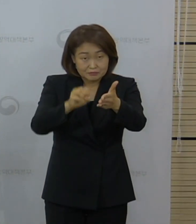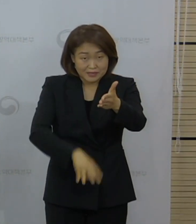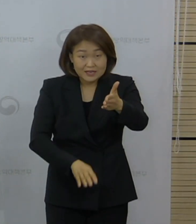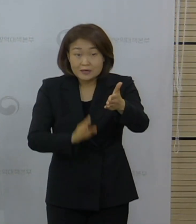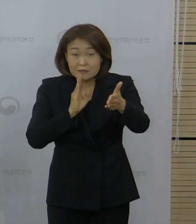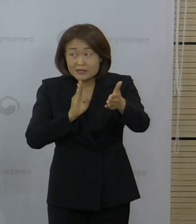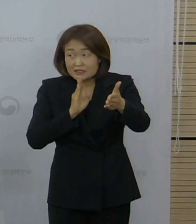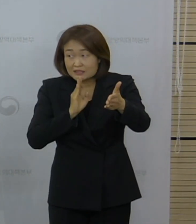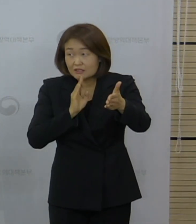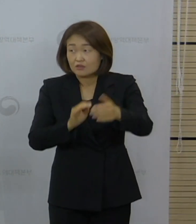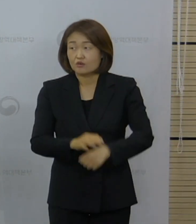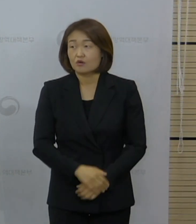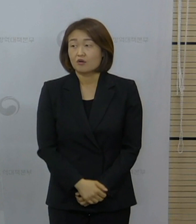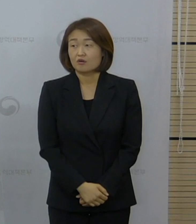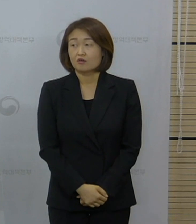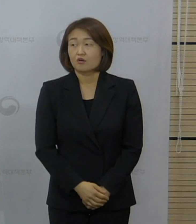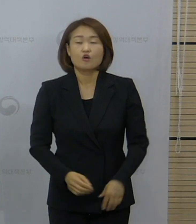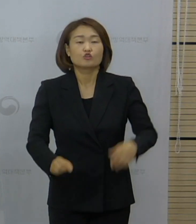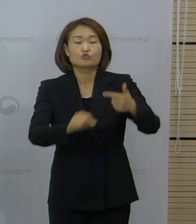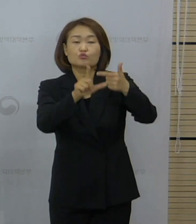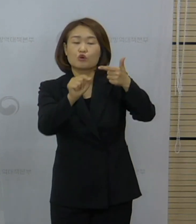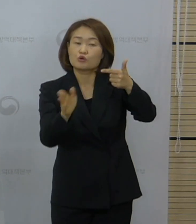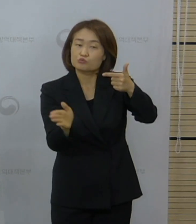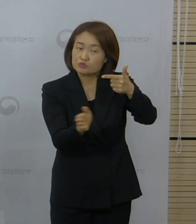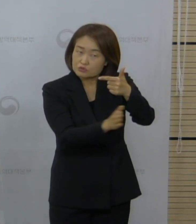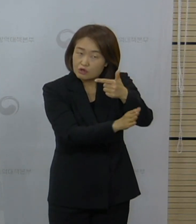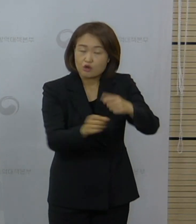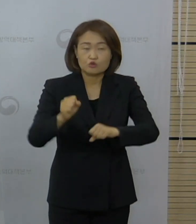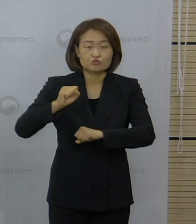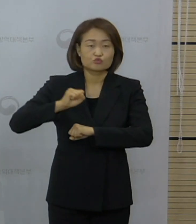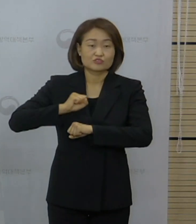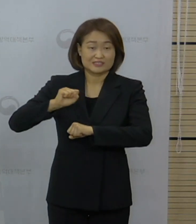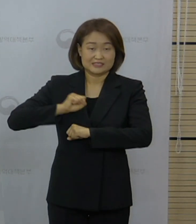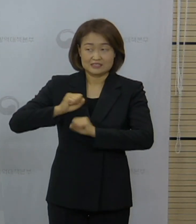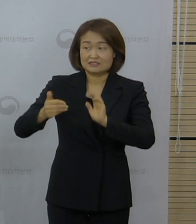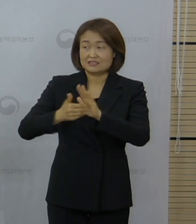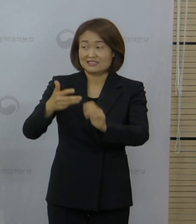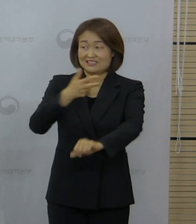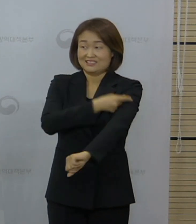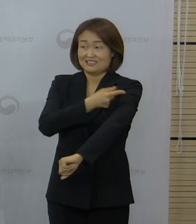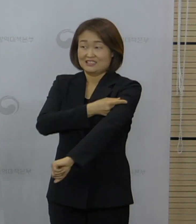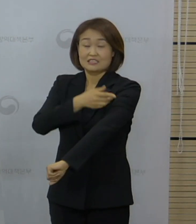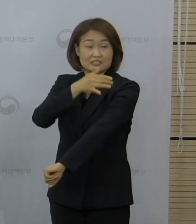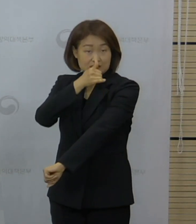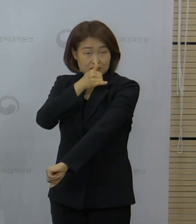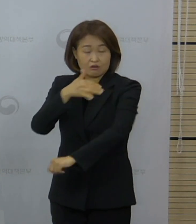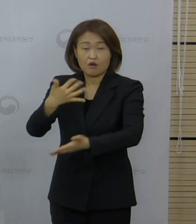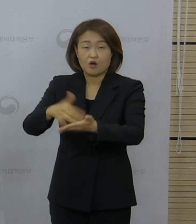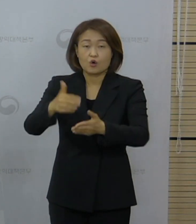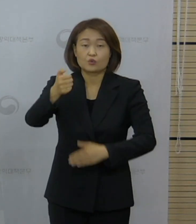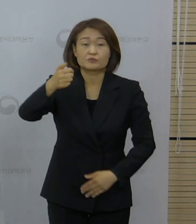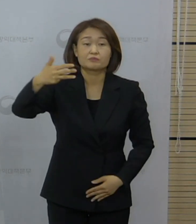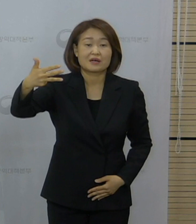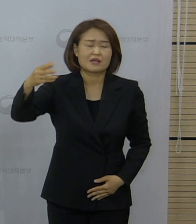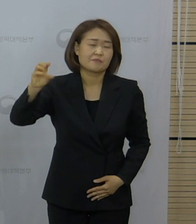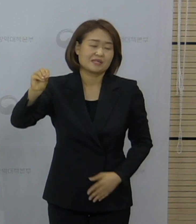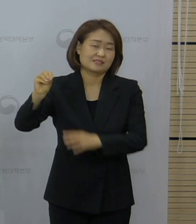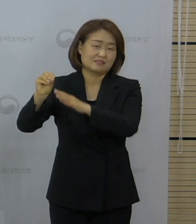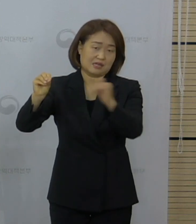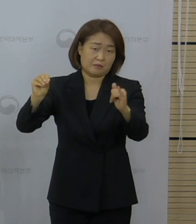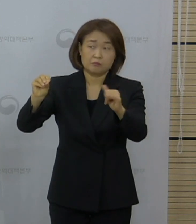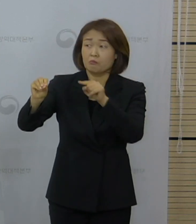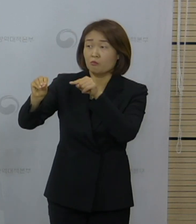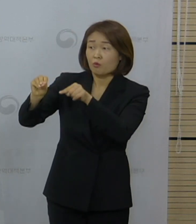6월부터 접종 예정이었던 국군 장병 58만 명 대다수는 30세 미만인데 대체 가능한 백신